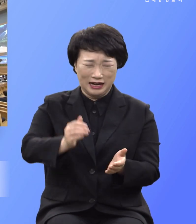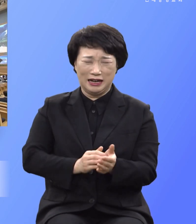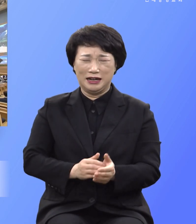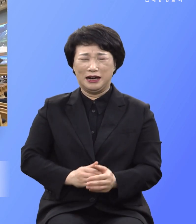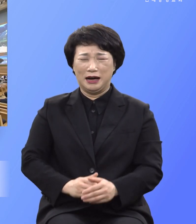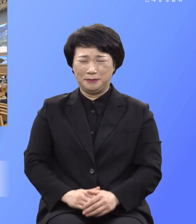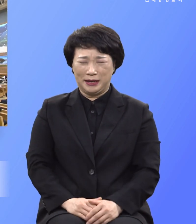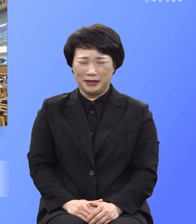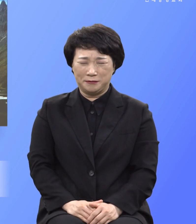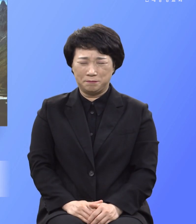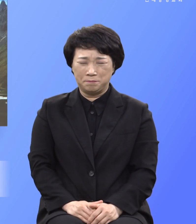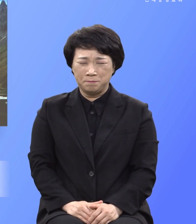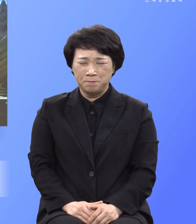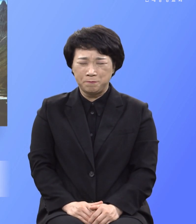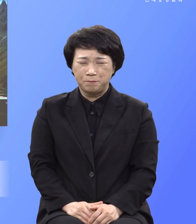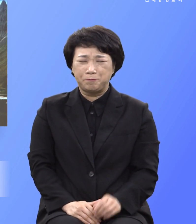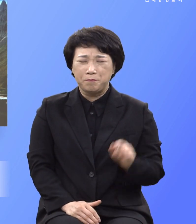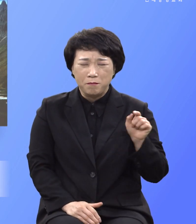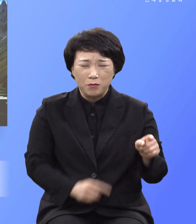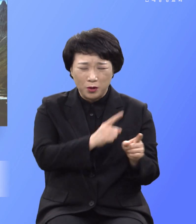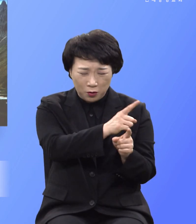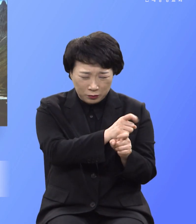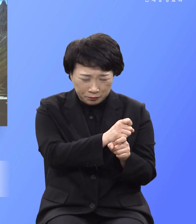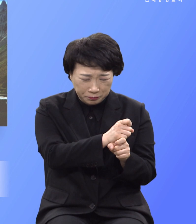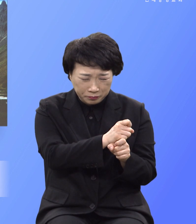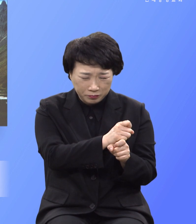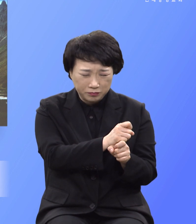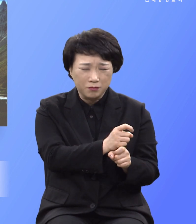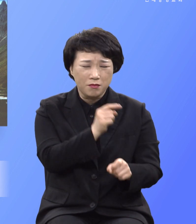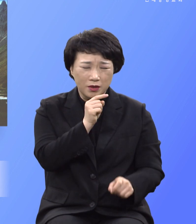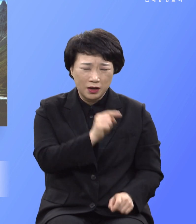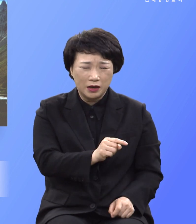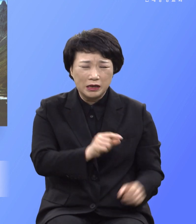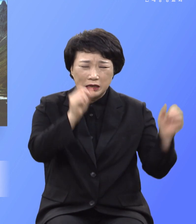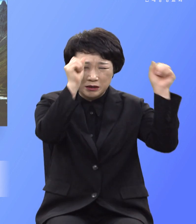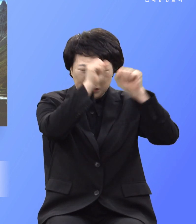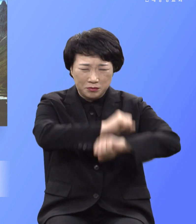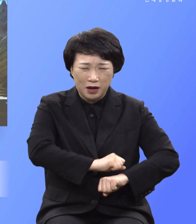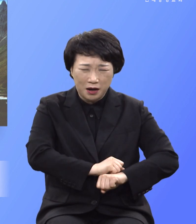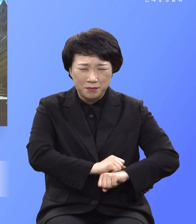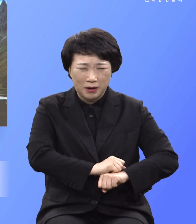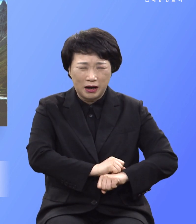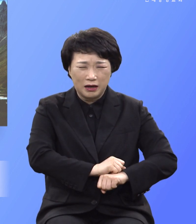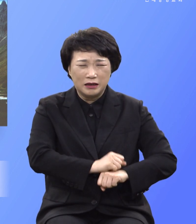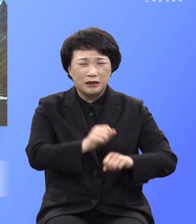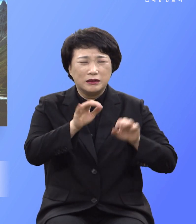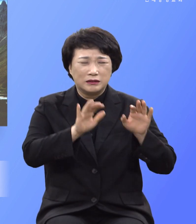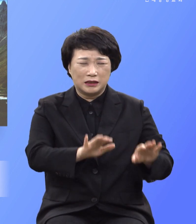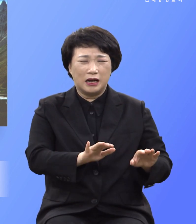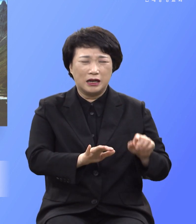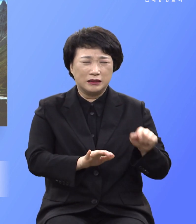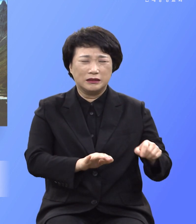이 원수 멸망과 파멸독의 얼굴과